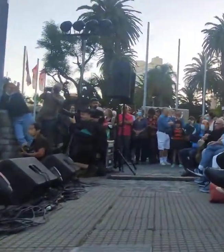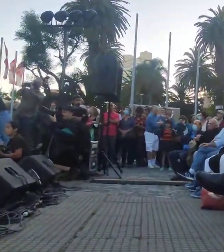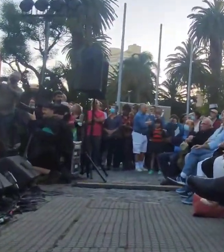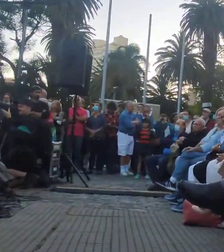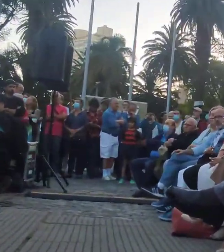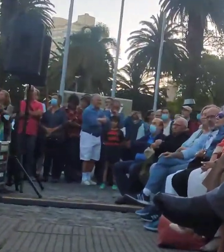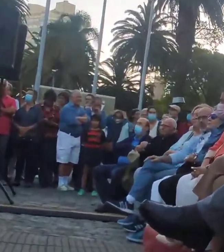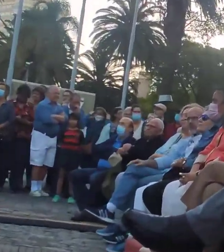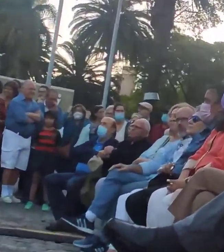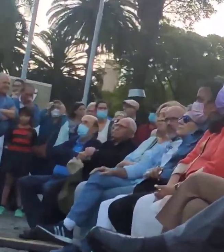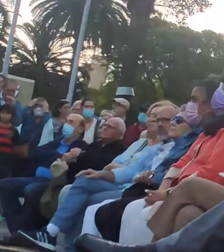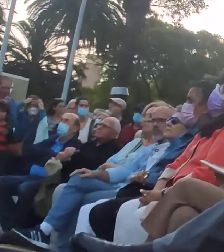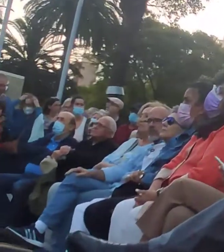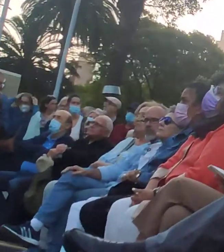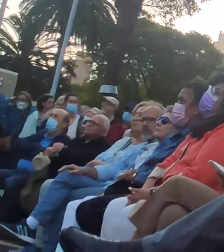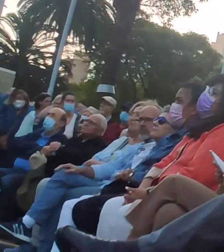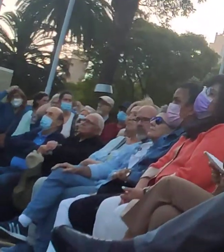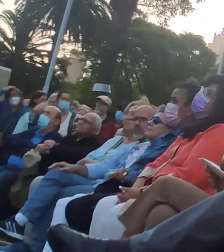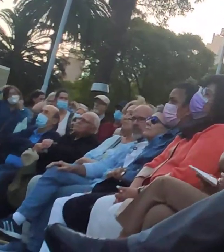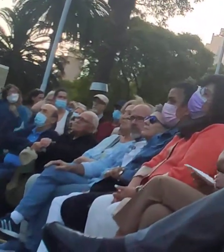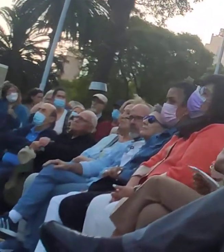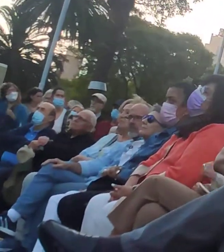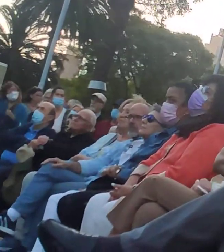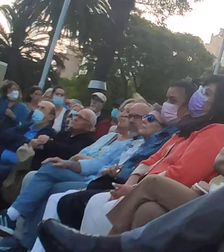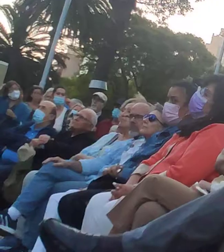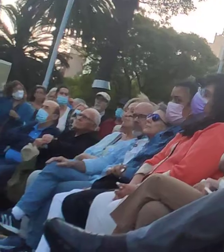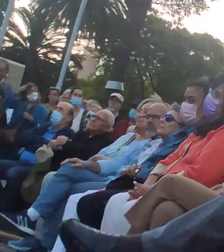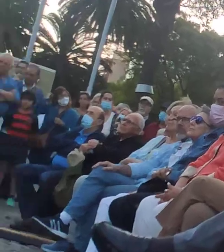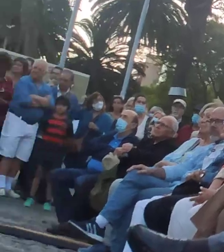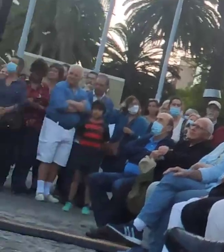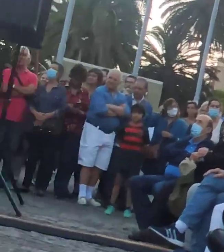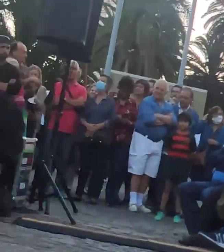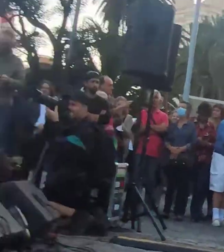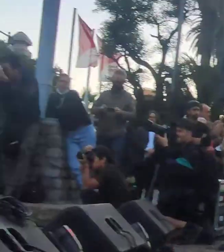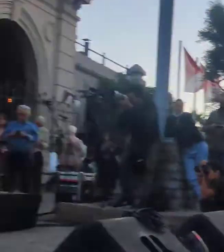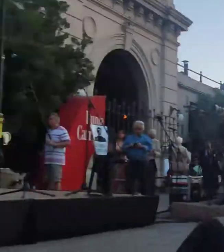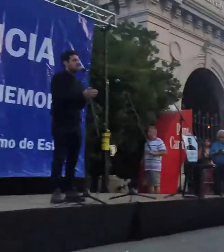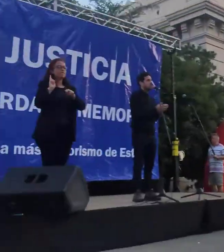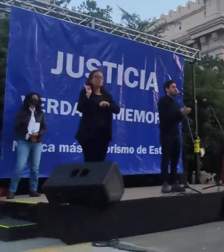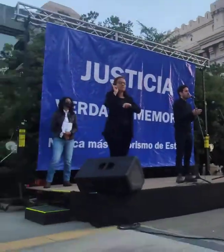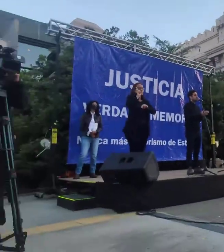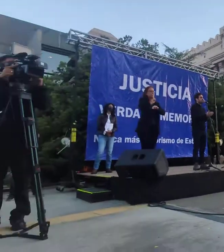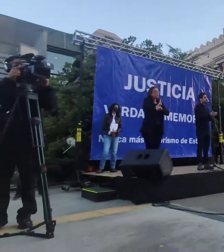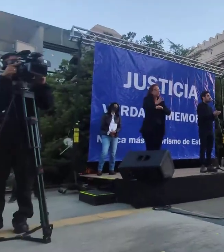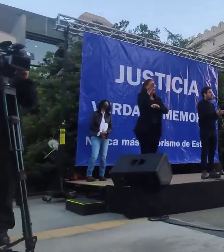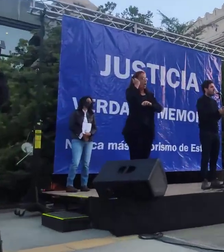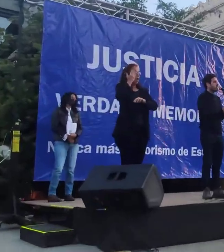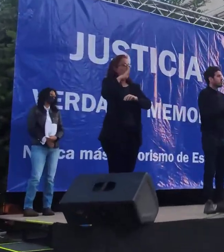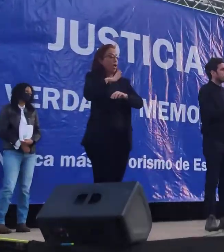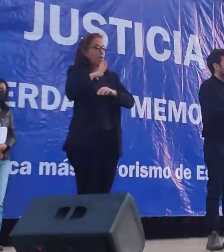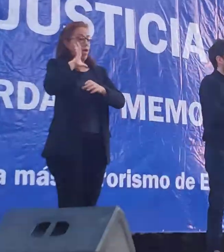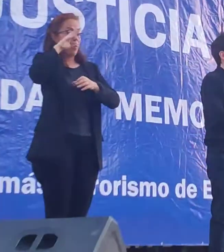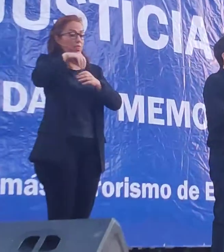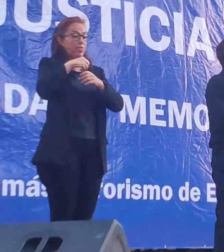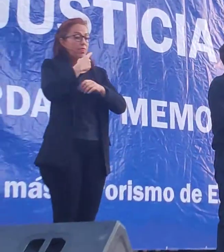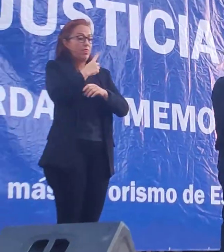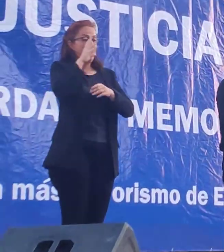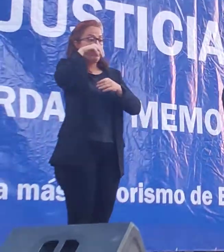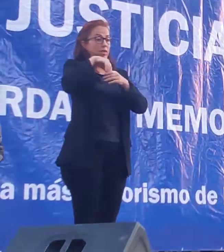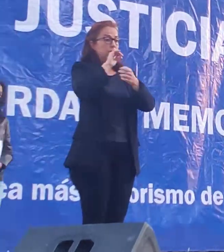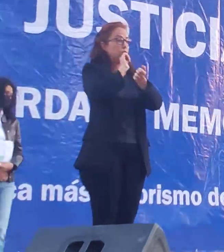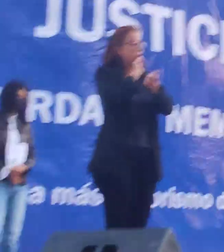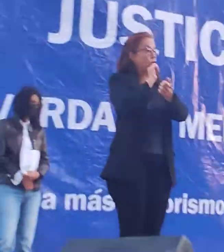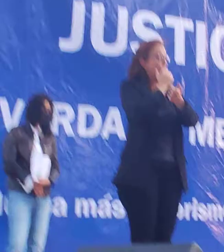toma la idea de la mesa de visita. Esta mesa de visita que existió durante un par de años en el penal